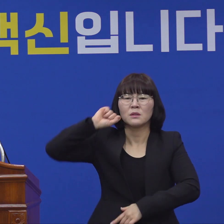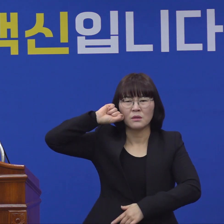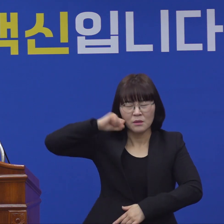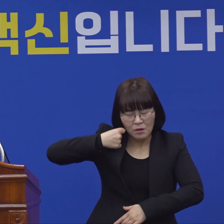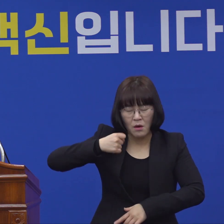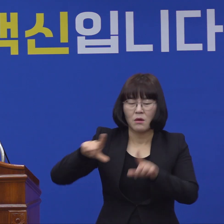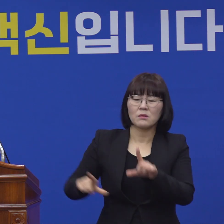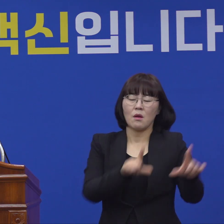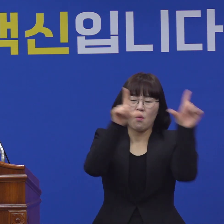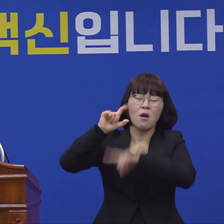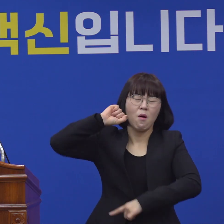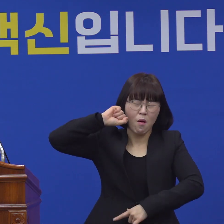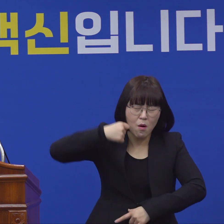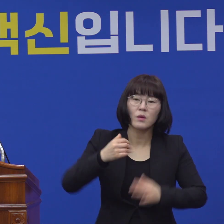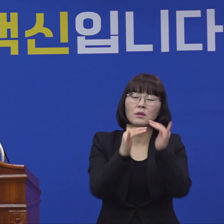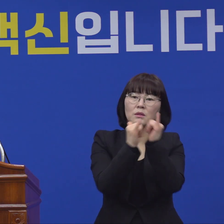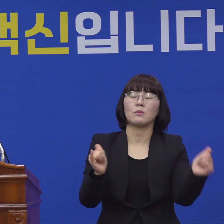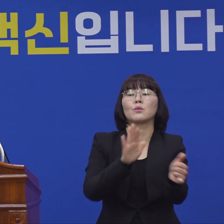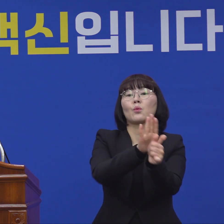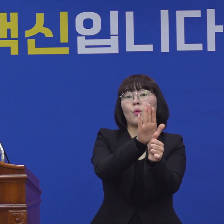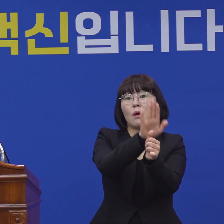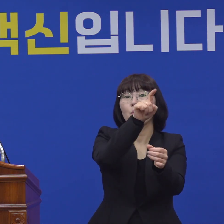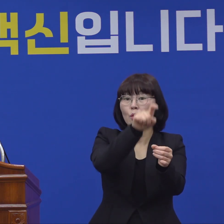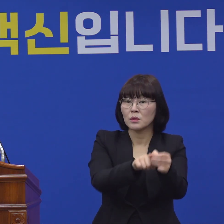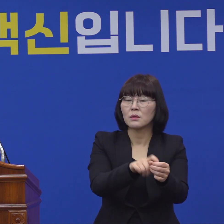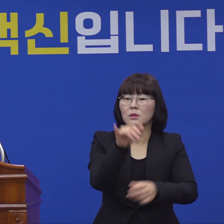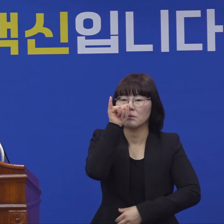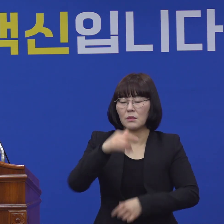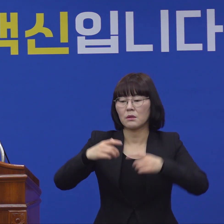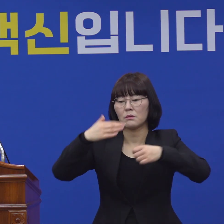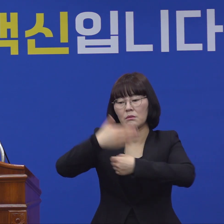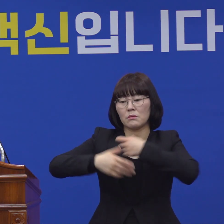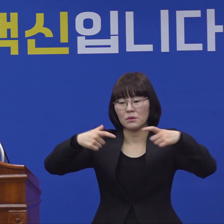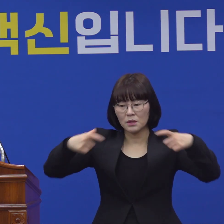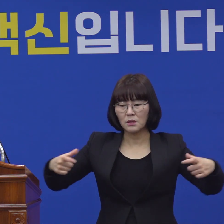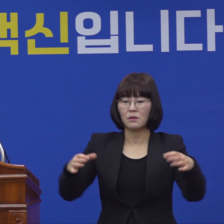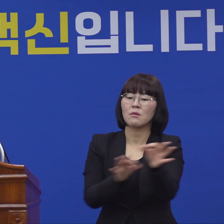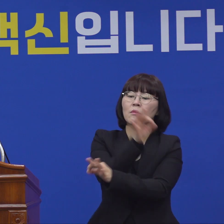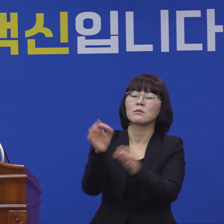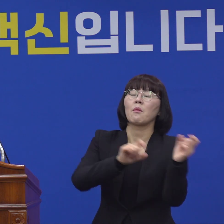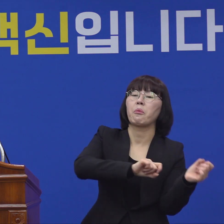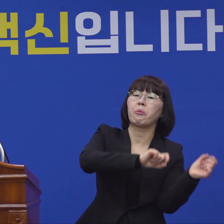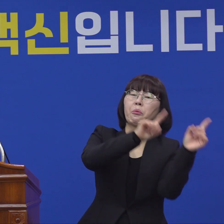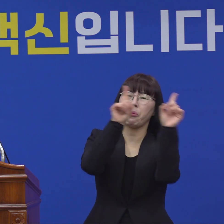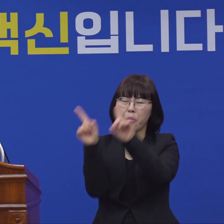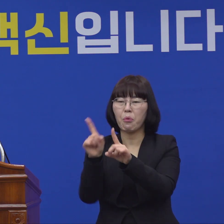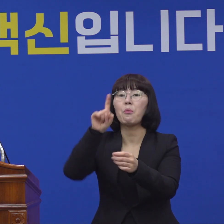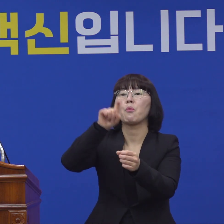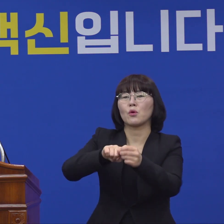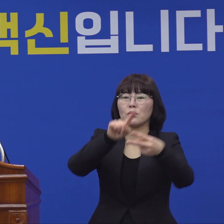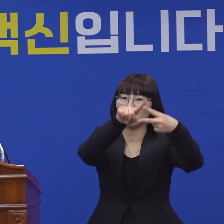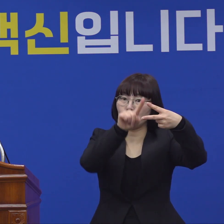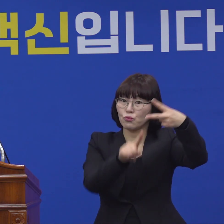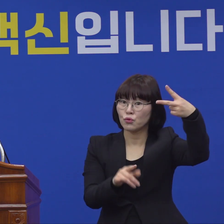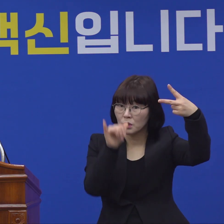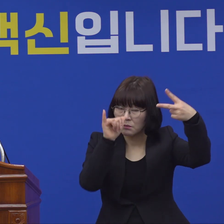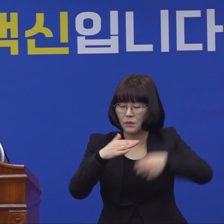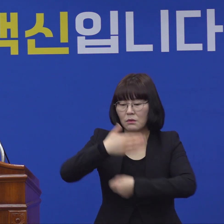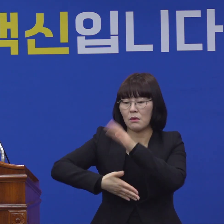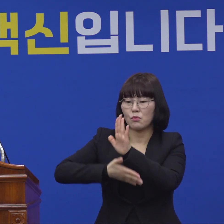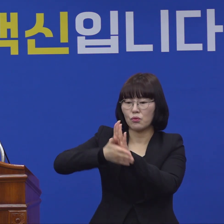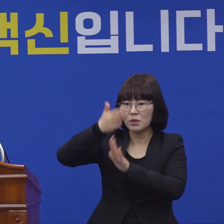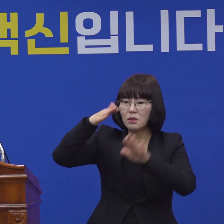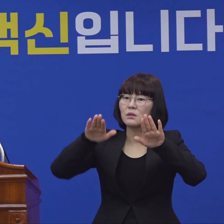서민들의 생계에 도움을 주는 한편 지역 경제에도 도움을 주는 방향으로 설계되었습니다. 대구시가